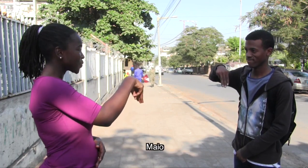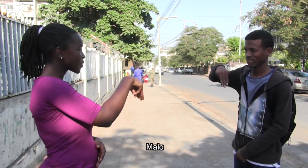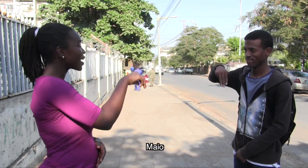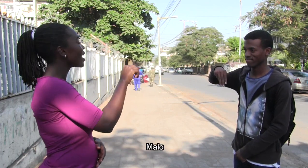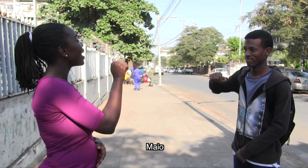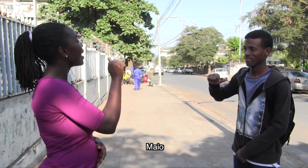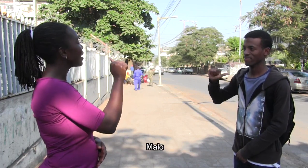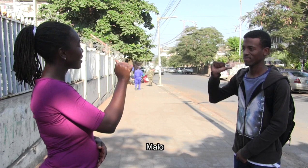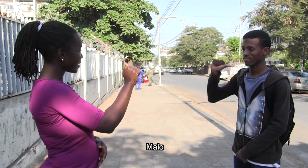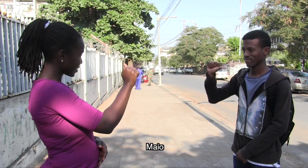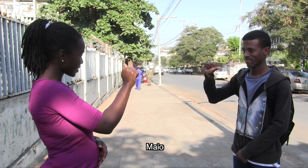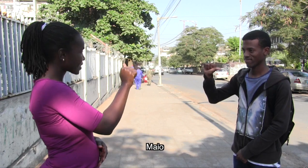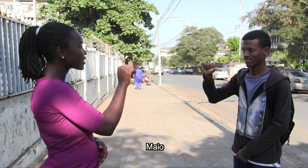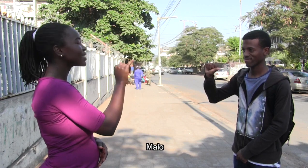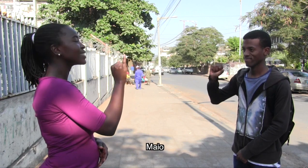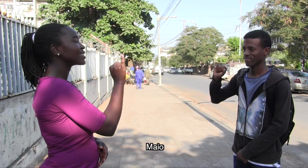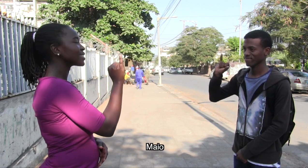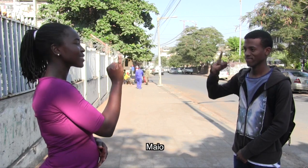Maio